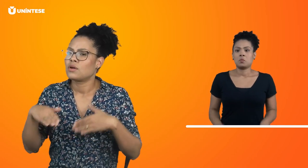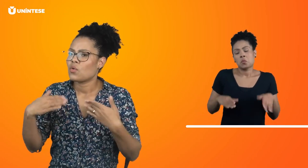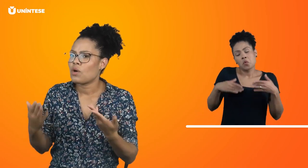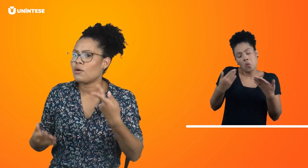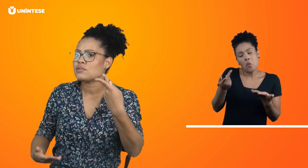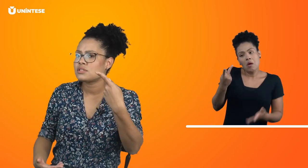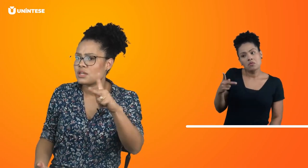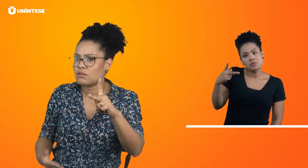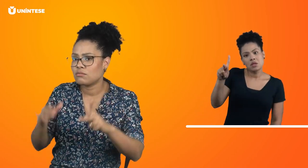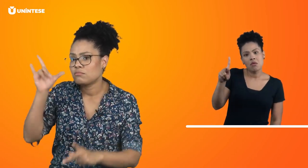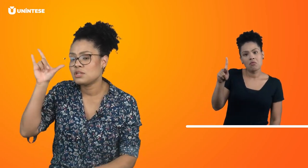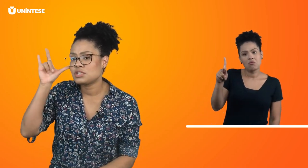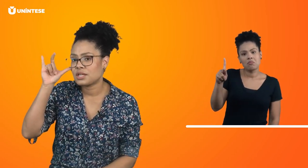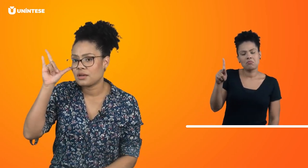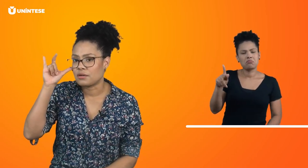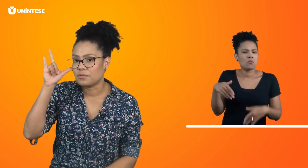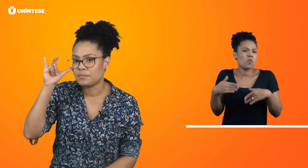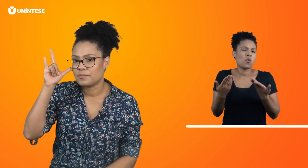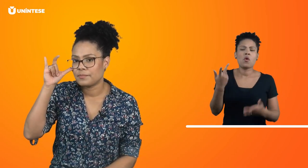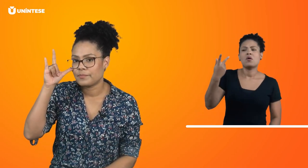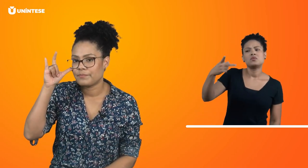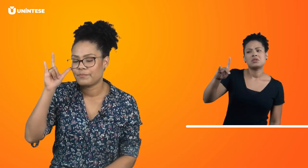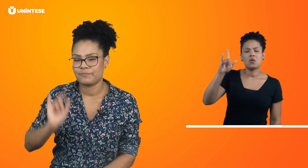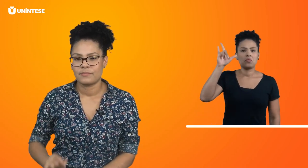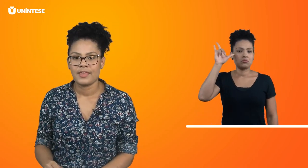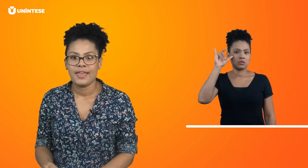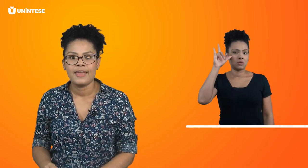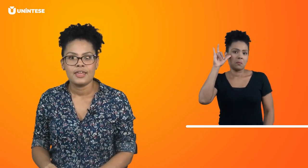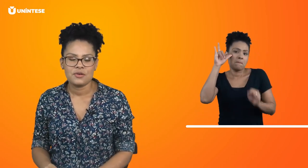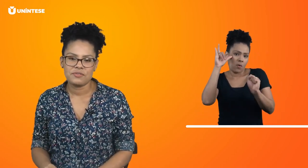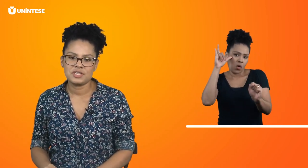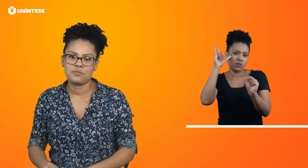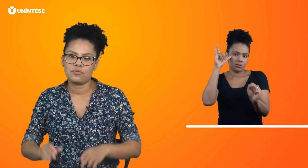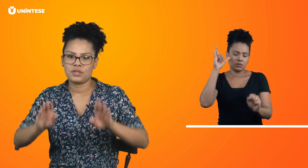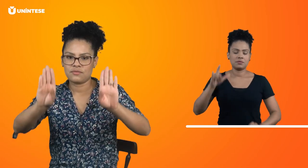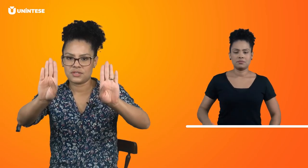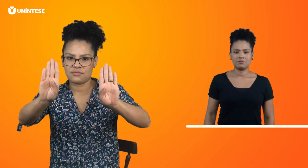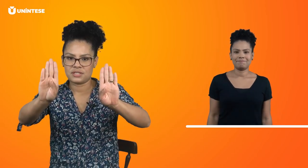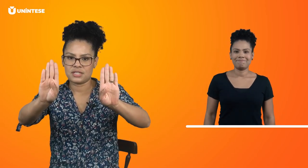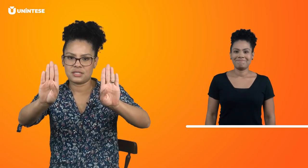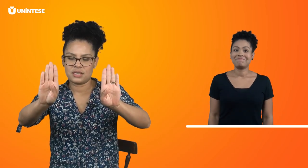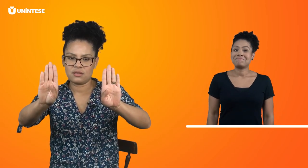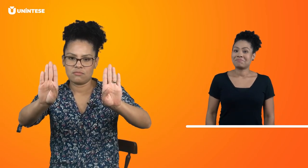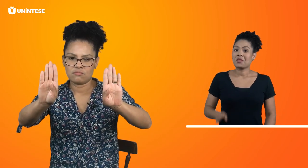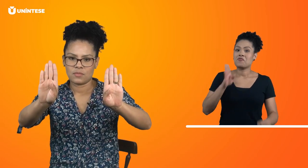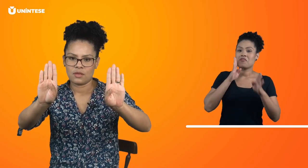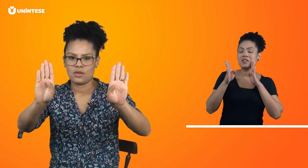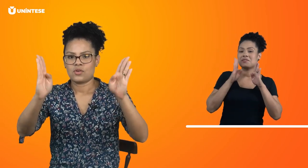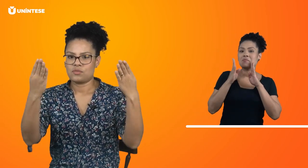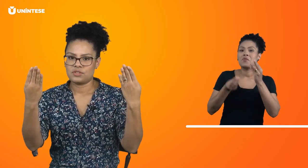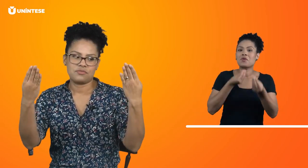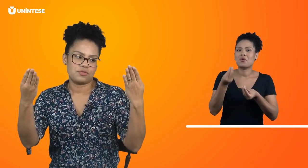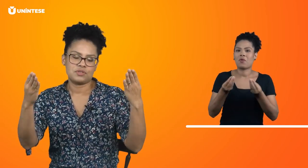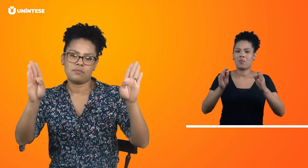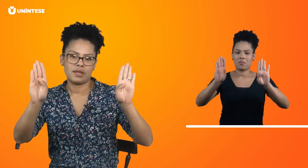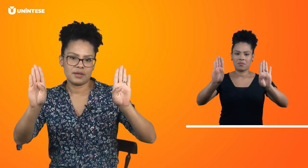Qual é o seu Instagram? E o Facebook, você vai fazer assim, como se fosse o B